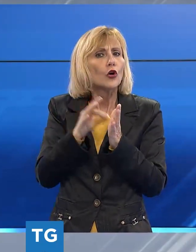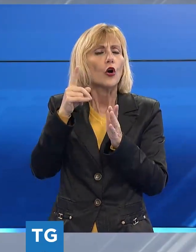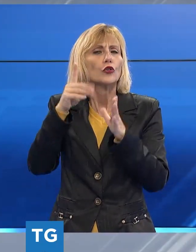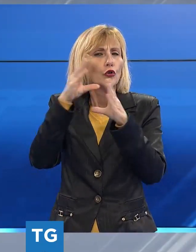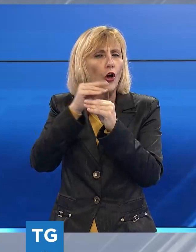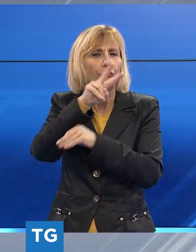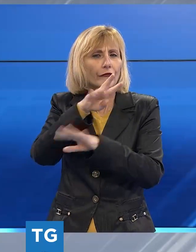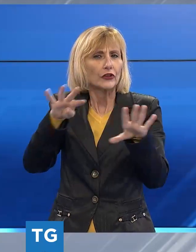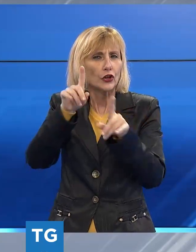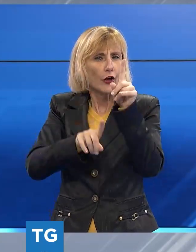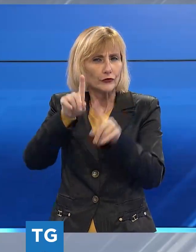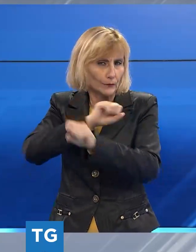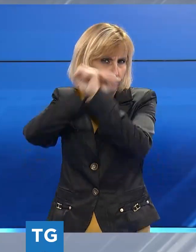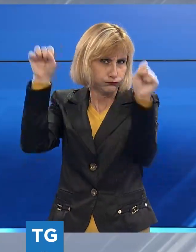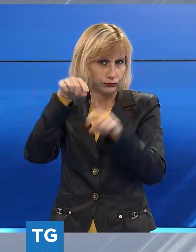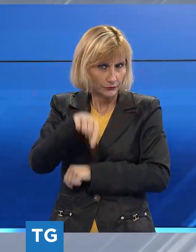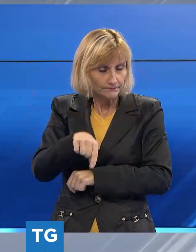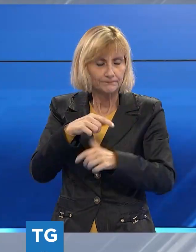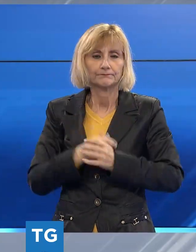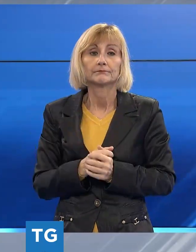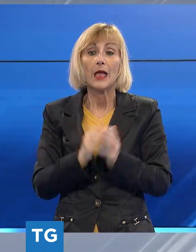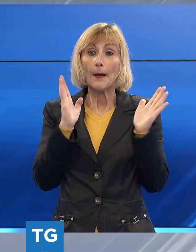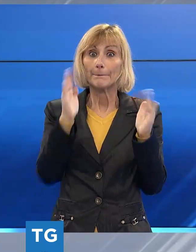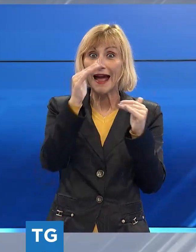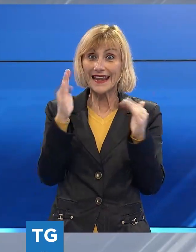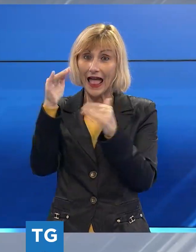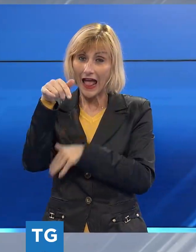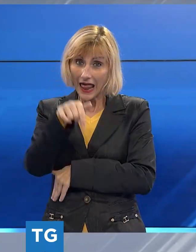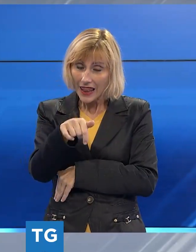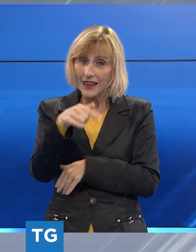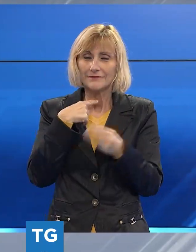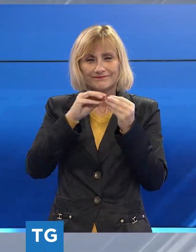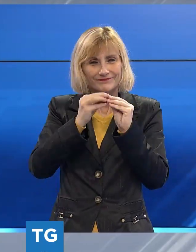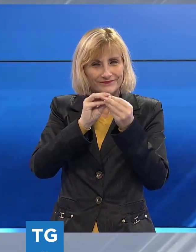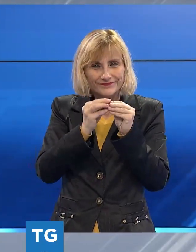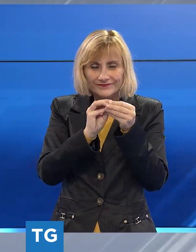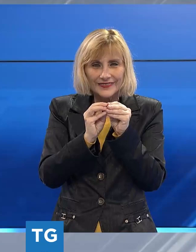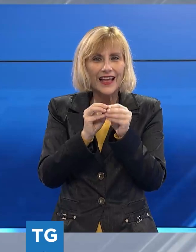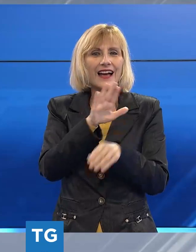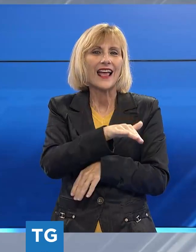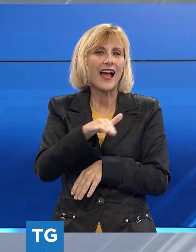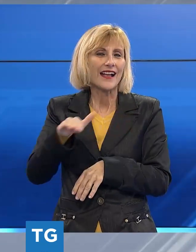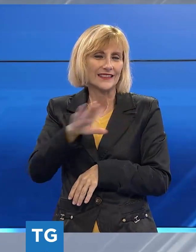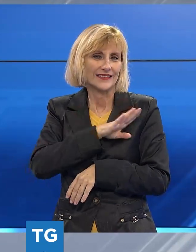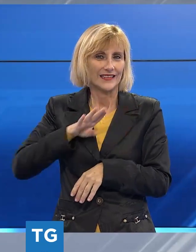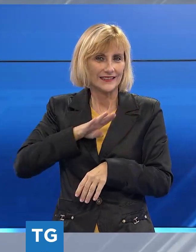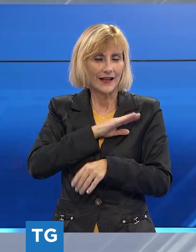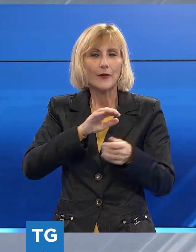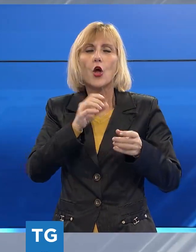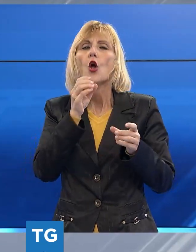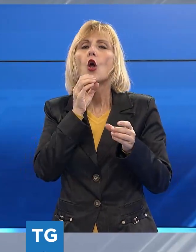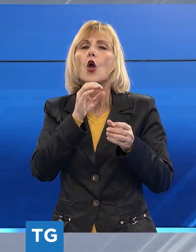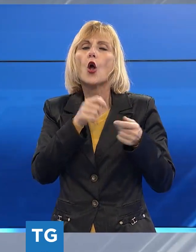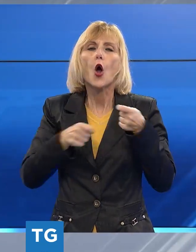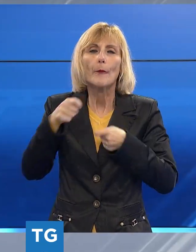notte del 29 giugno. I pannelli erano stati realizzati dai ragazzi disabili della cooperativa sociale «Le botteghe